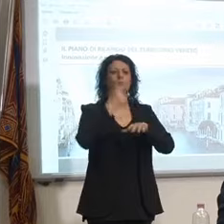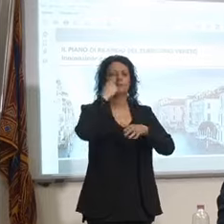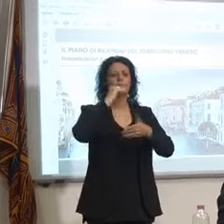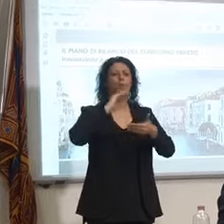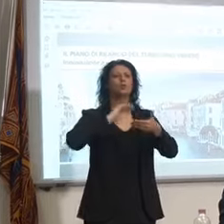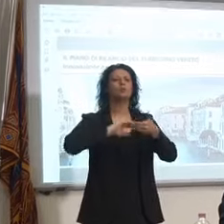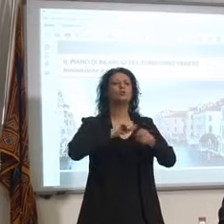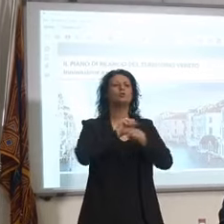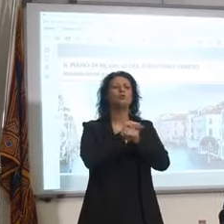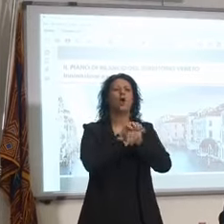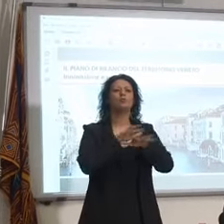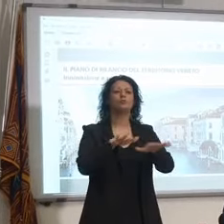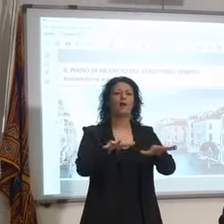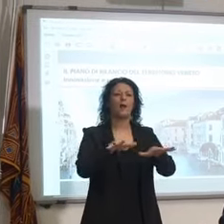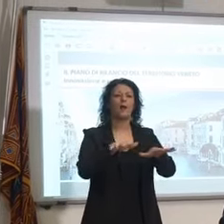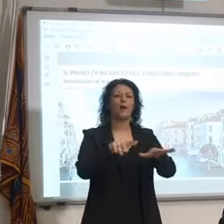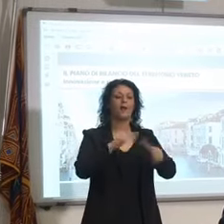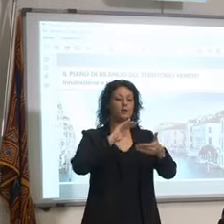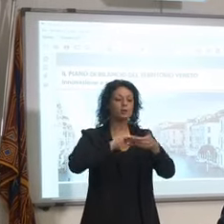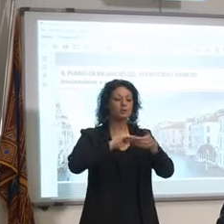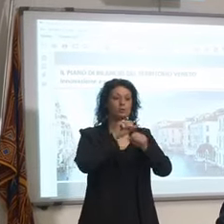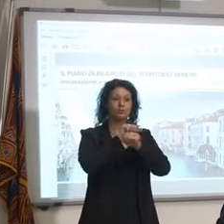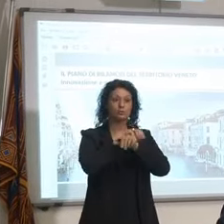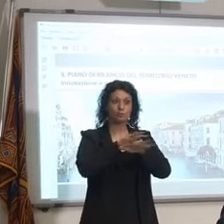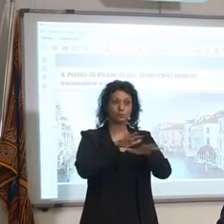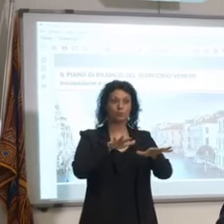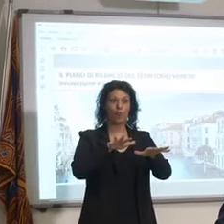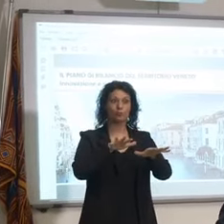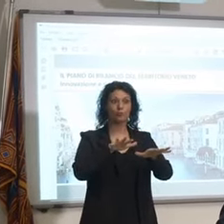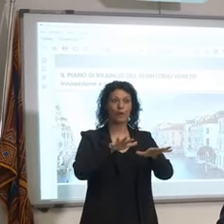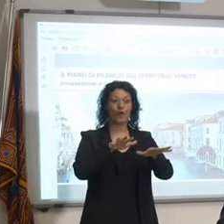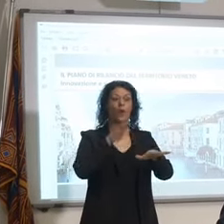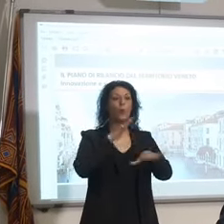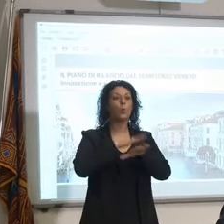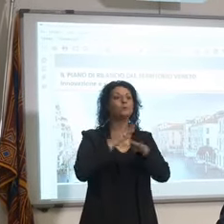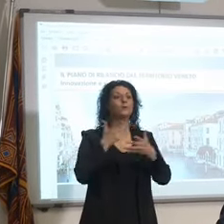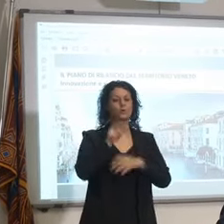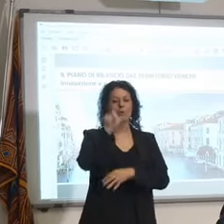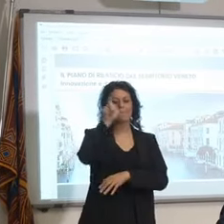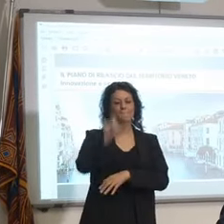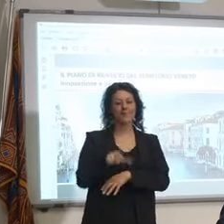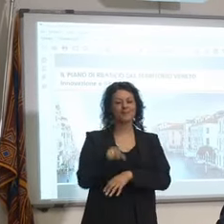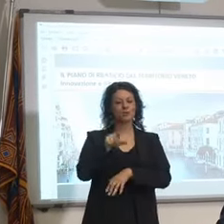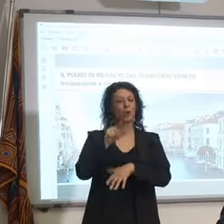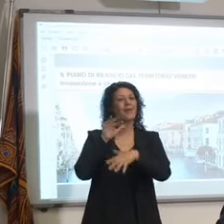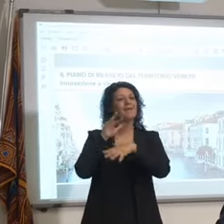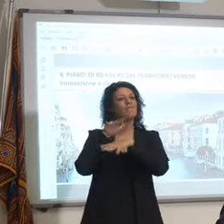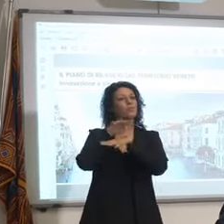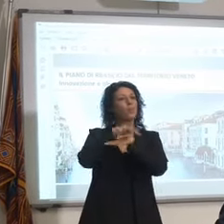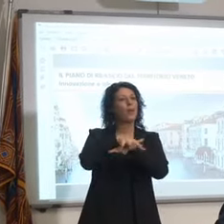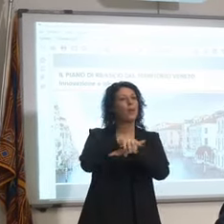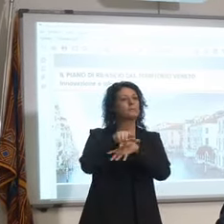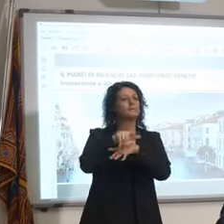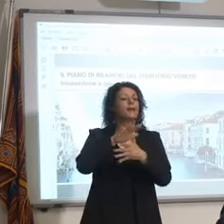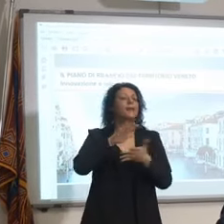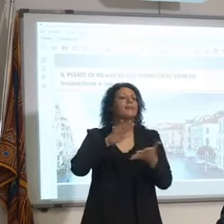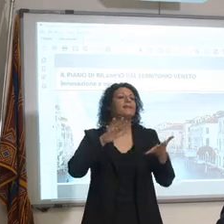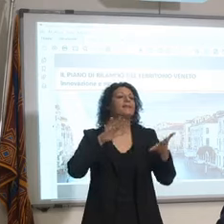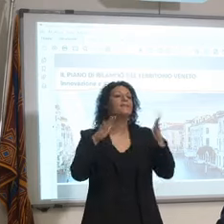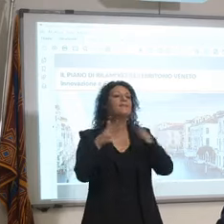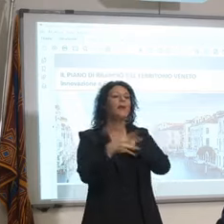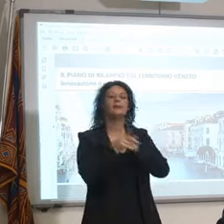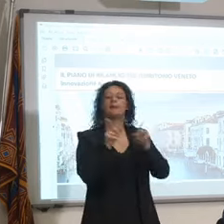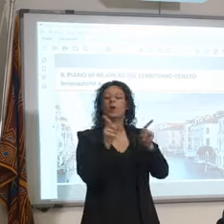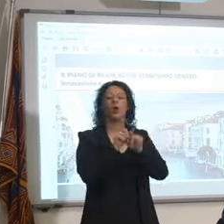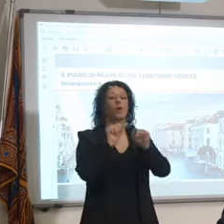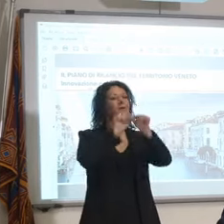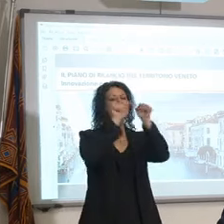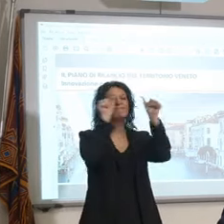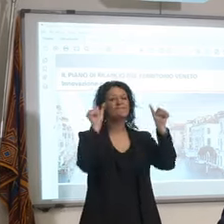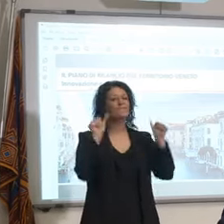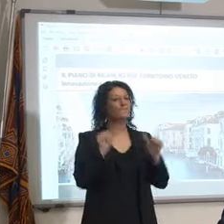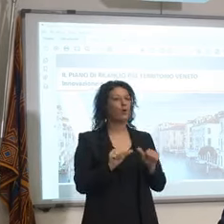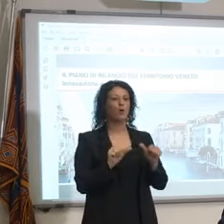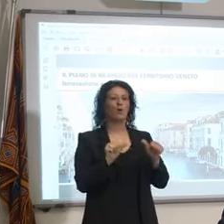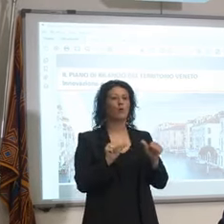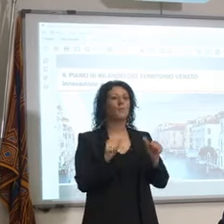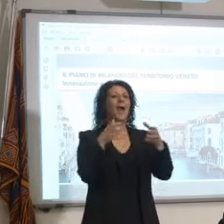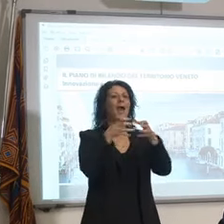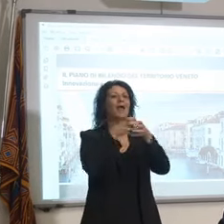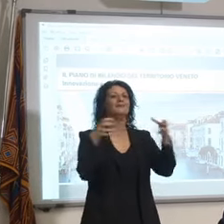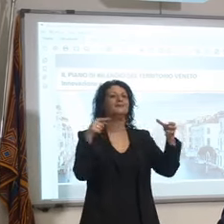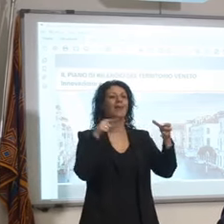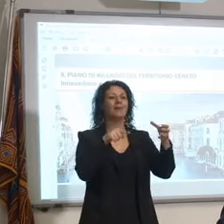farla assomigliare quasi a una campagna di una grande azienda internazionale che soprattutto per l'aspetto